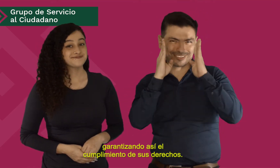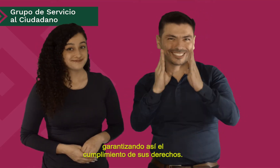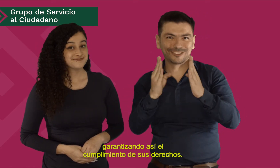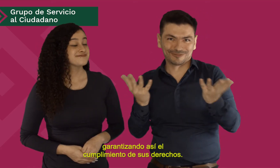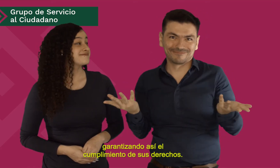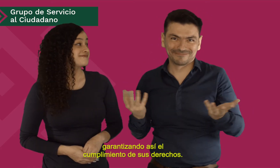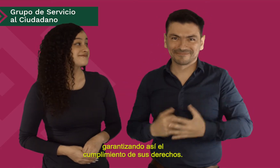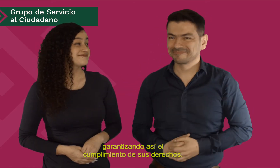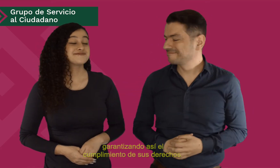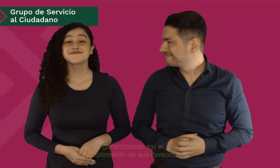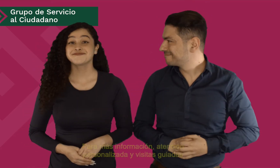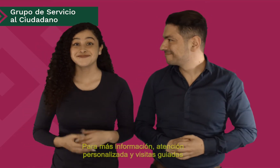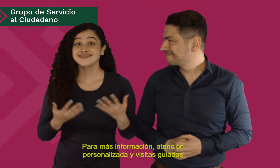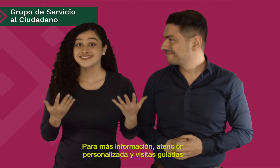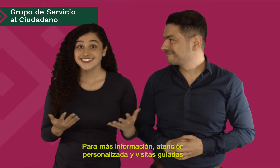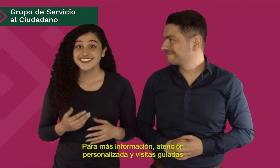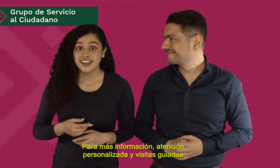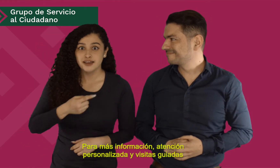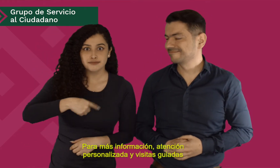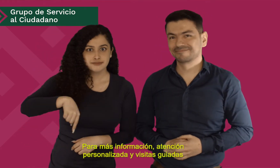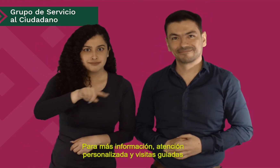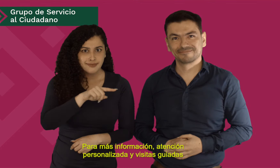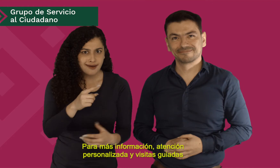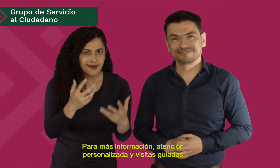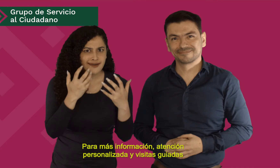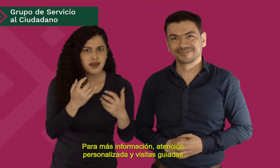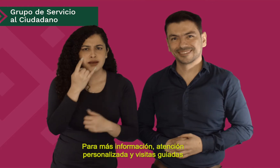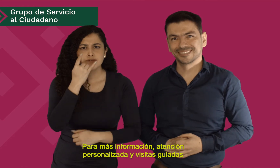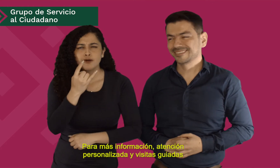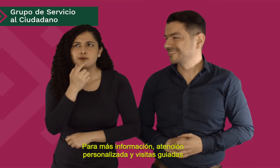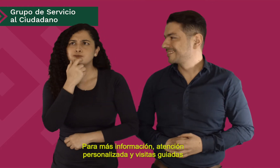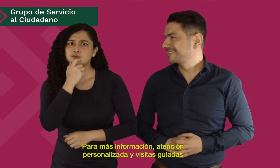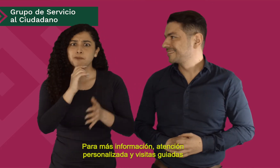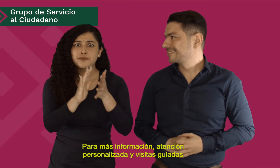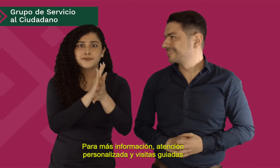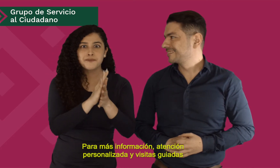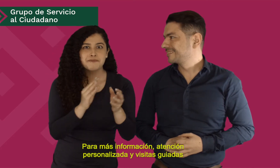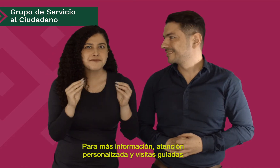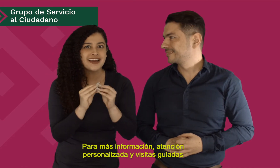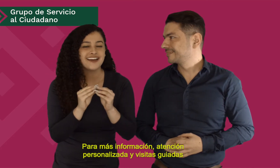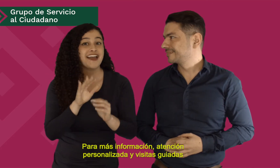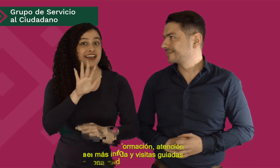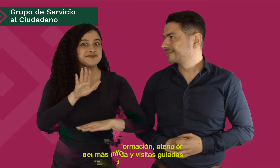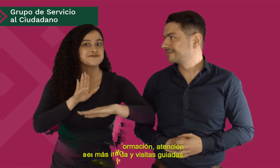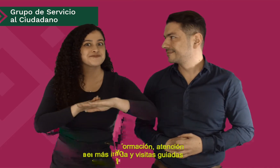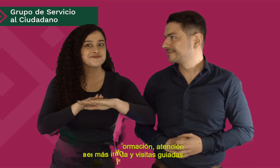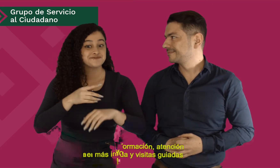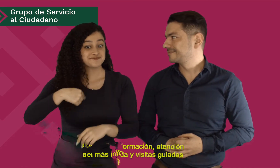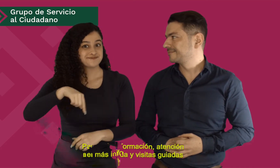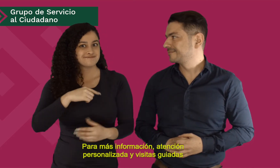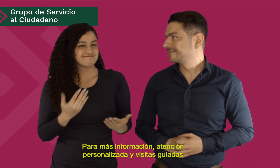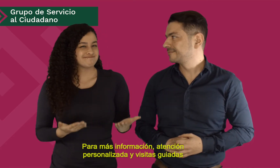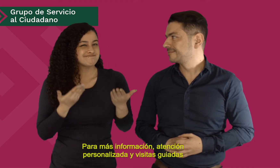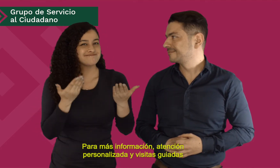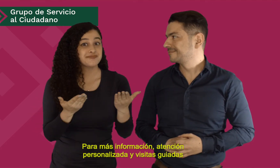Para más información, atención personalizada.